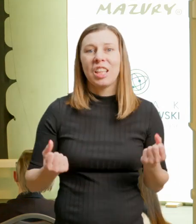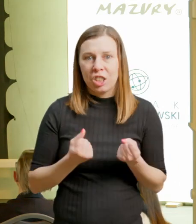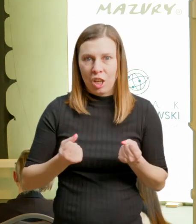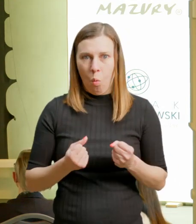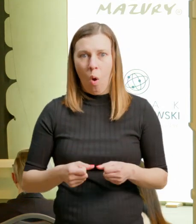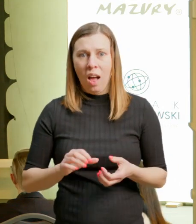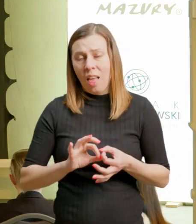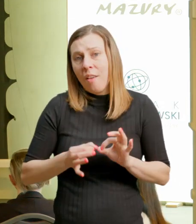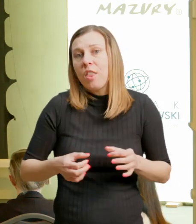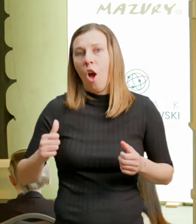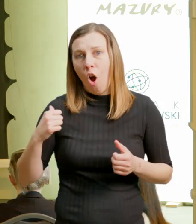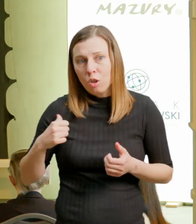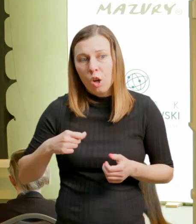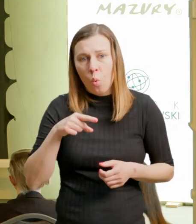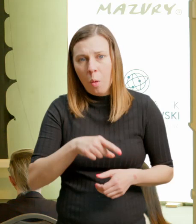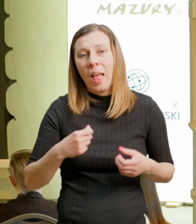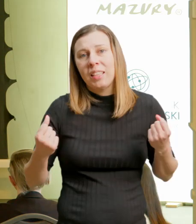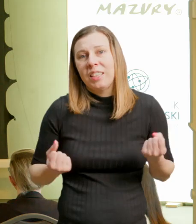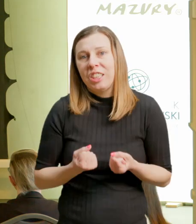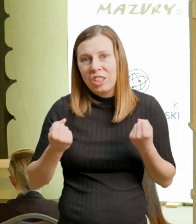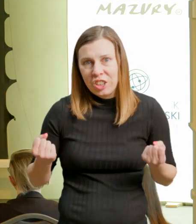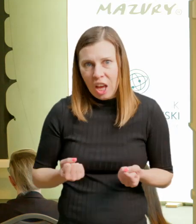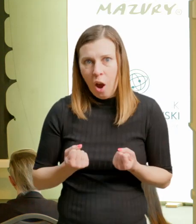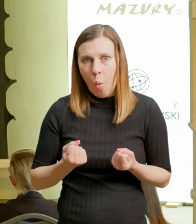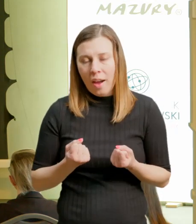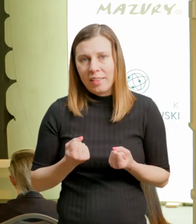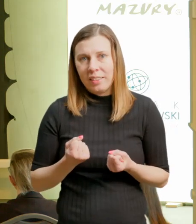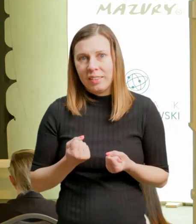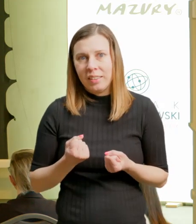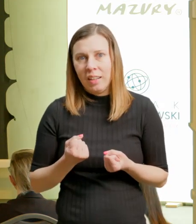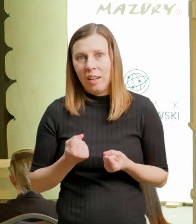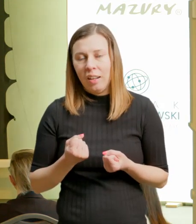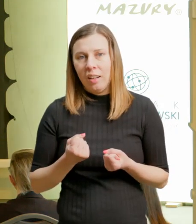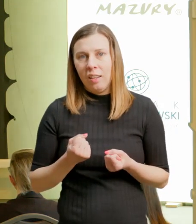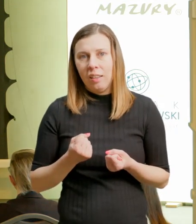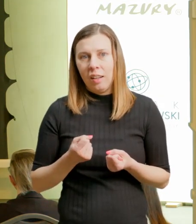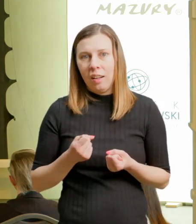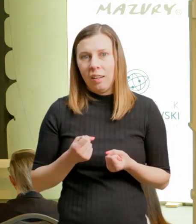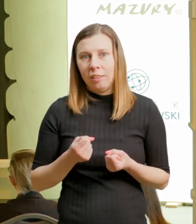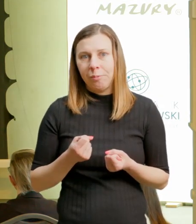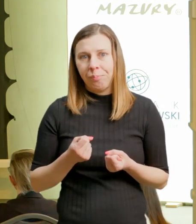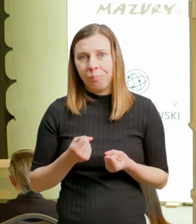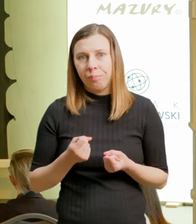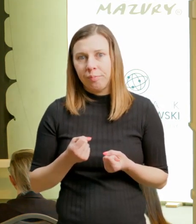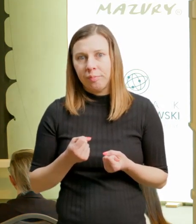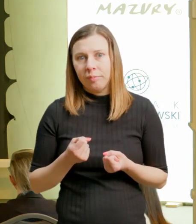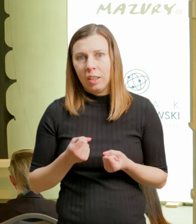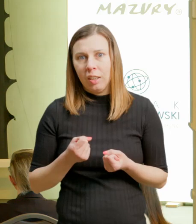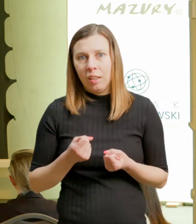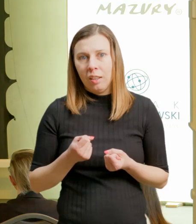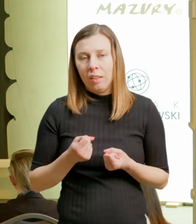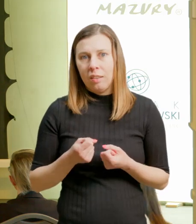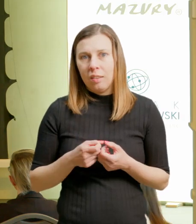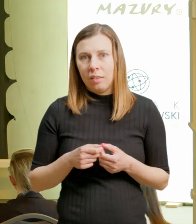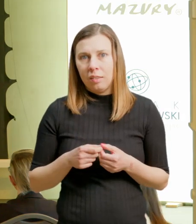też uatrakcyjnieniem czasu pobytu. No i możliwość obcowania z przyrodą, kontakt z naturą